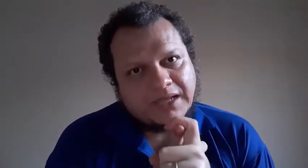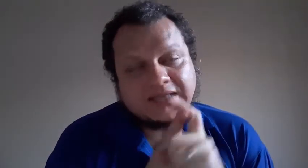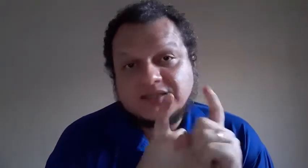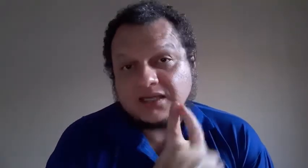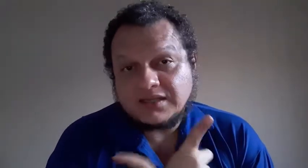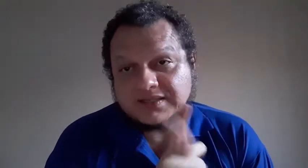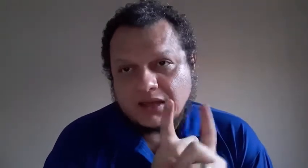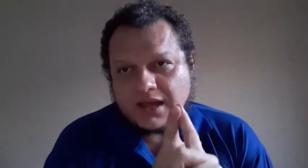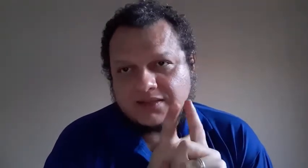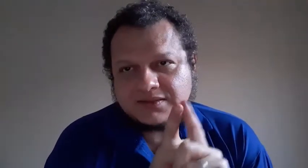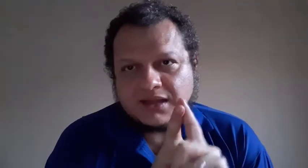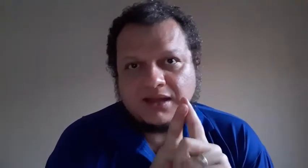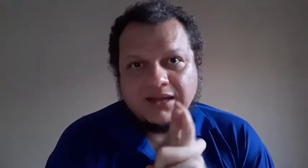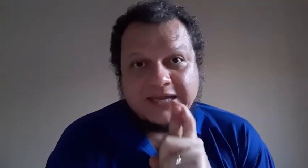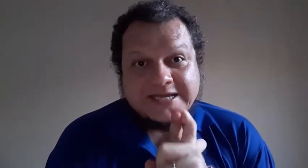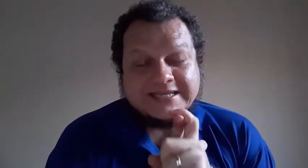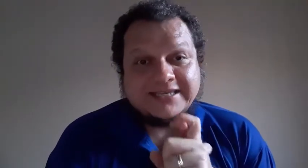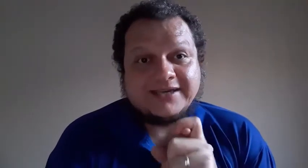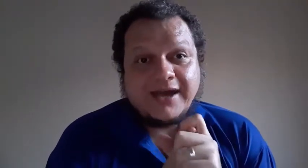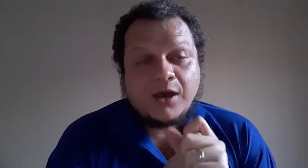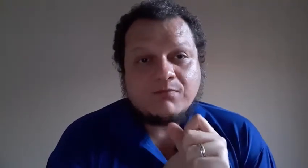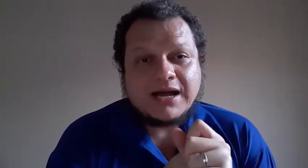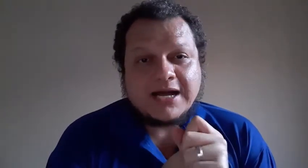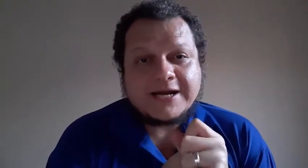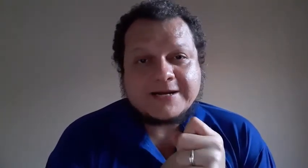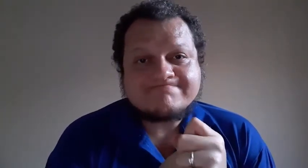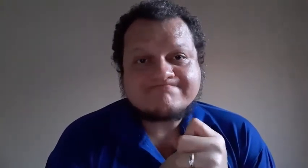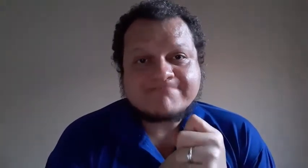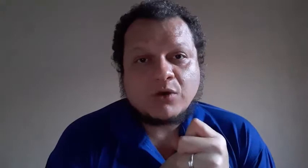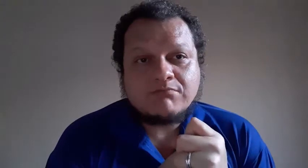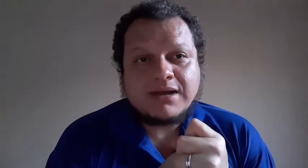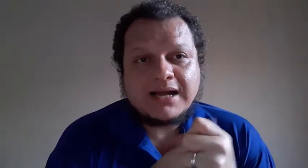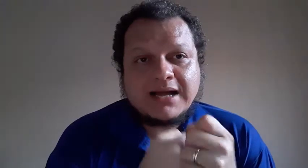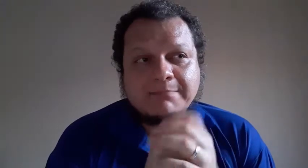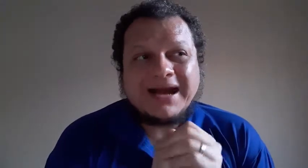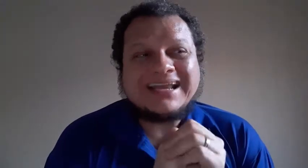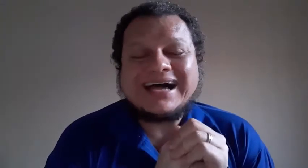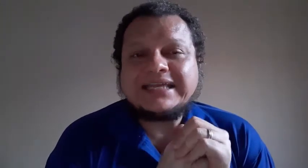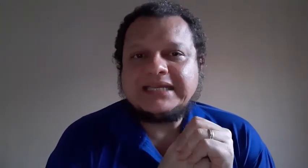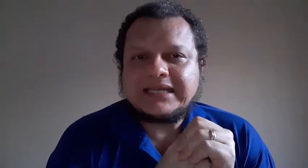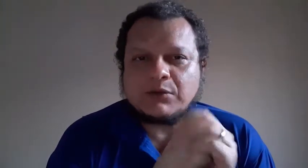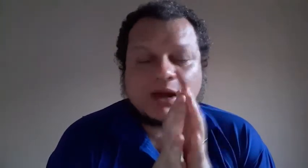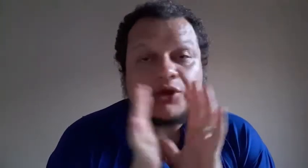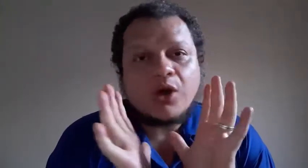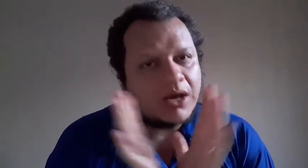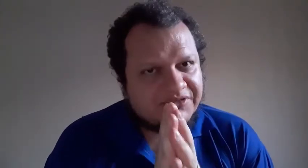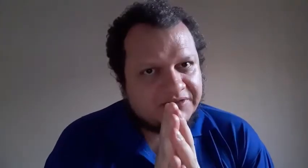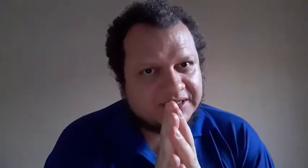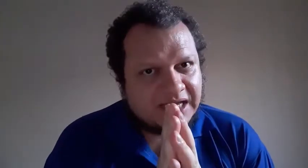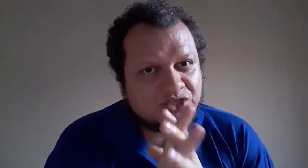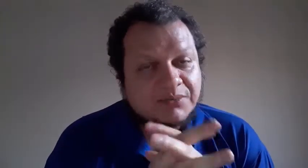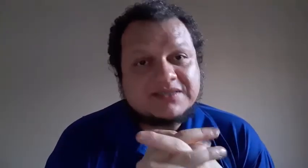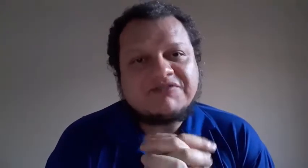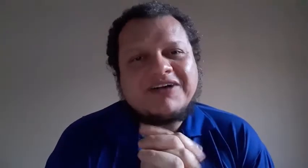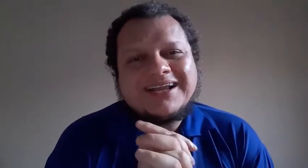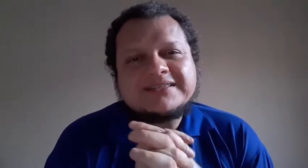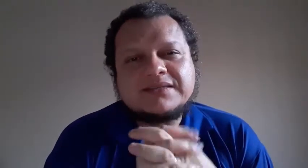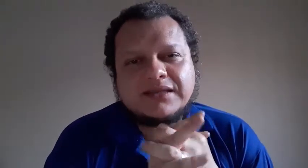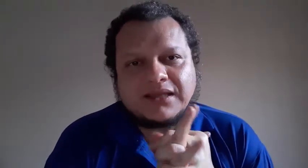que é escrita de sinais, tá? Que é uma bailarina, uma coreógrafa, na verdade. Chama-se Valerie Satan,